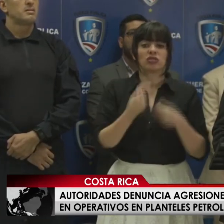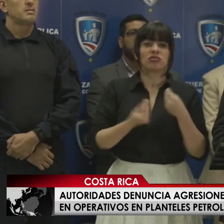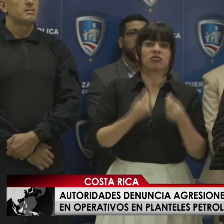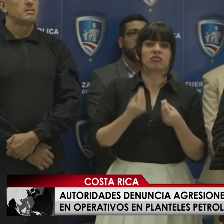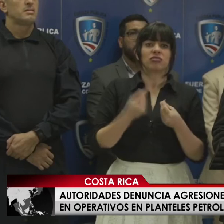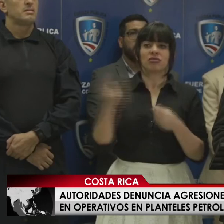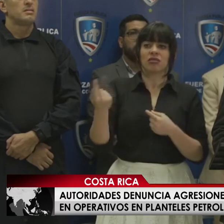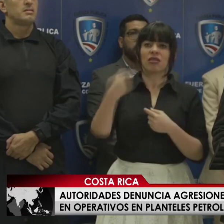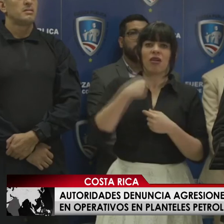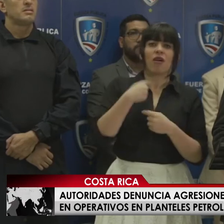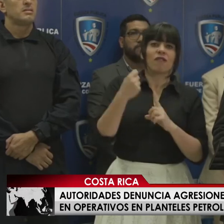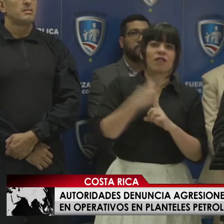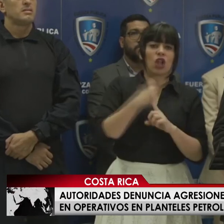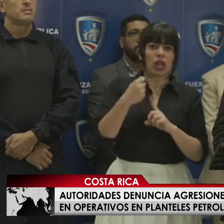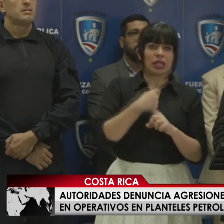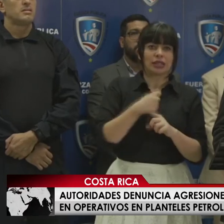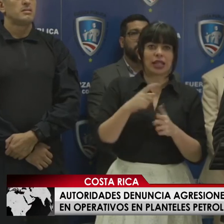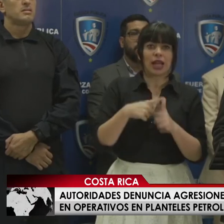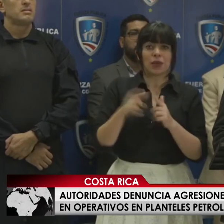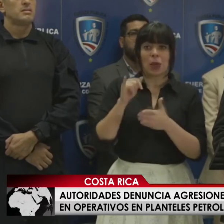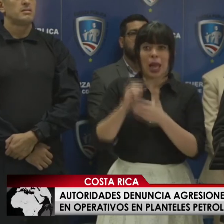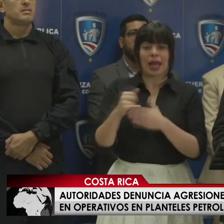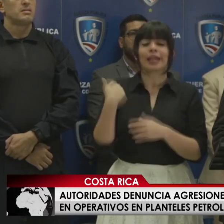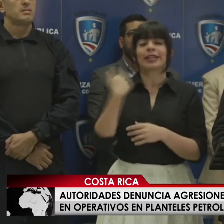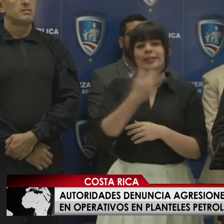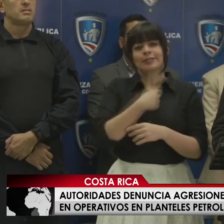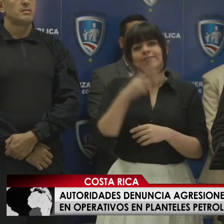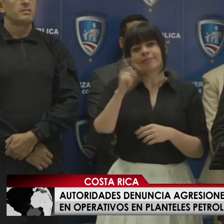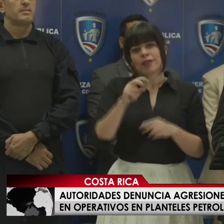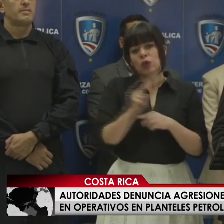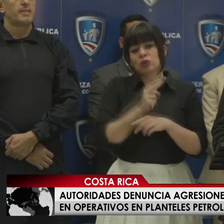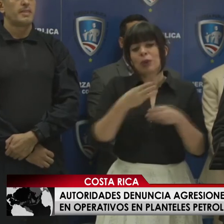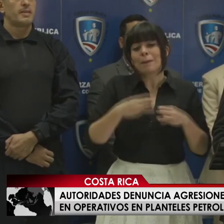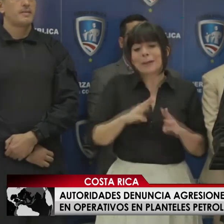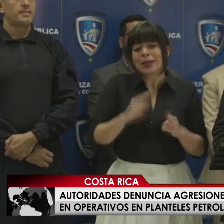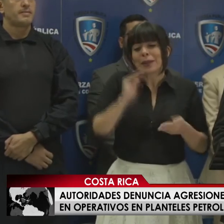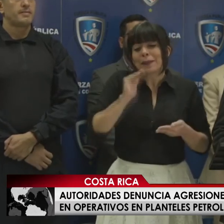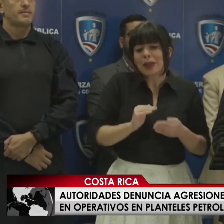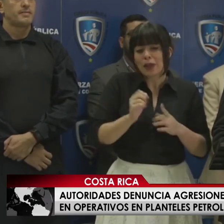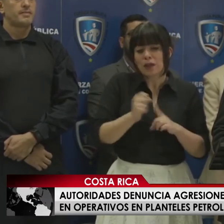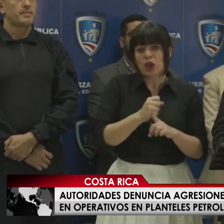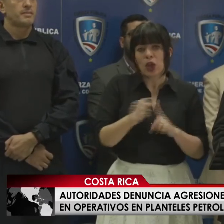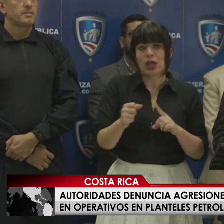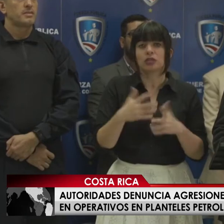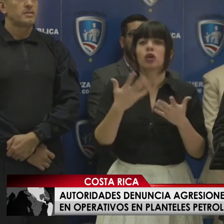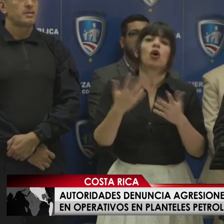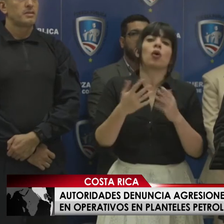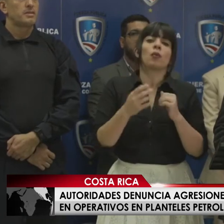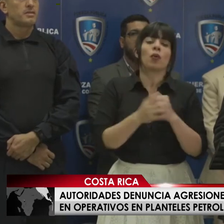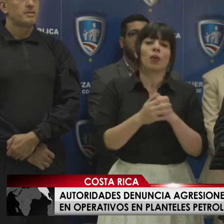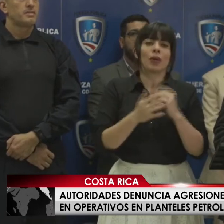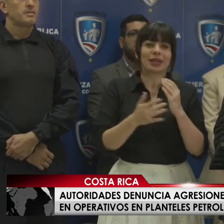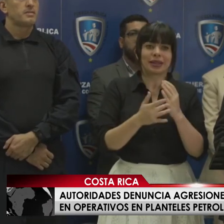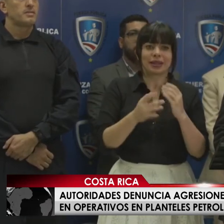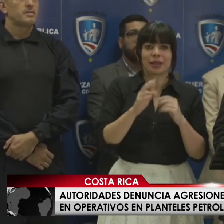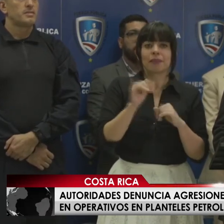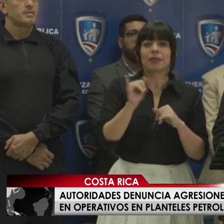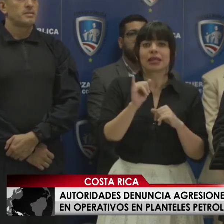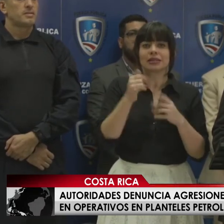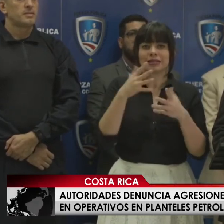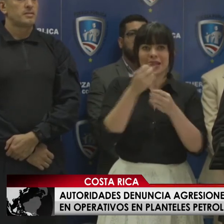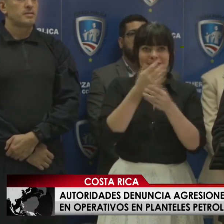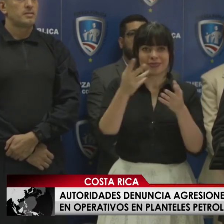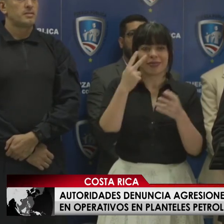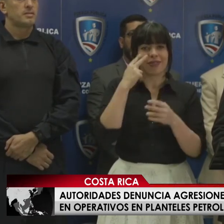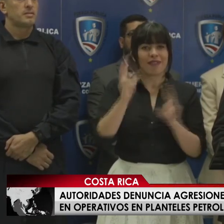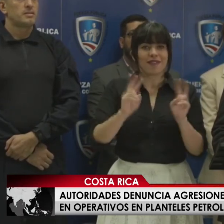violencia y ahí pues recurrimos a los métodos menos violentos posibles como ha sido la temática y como ha sido transmitido en